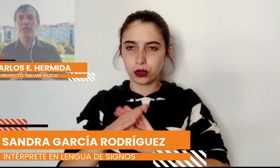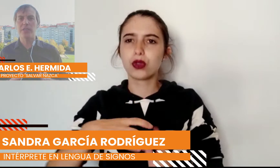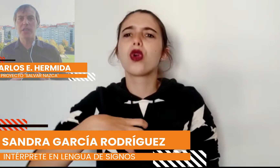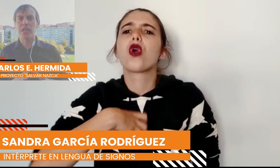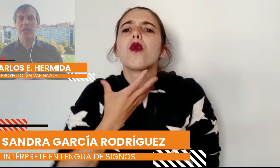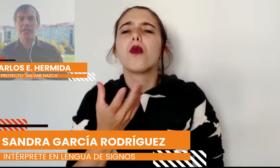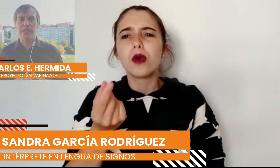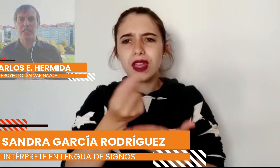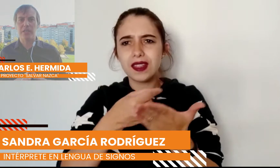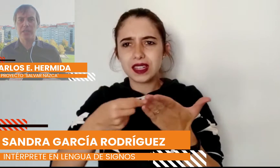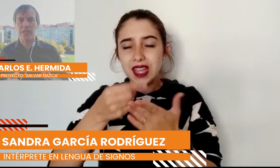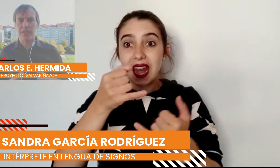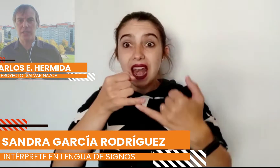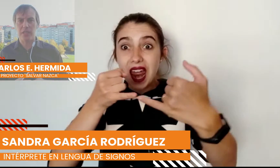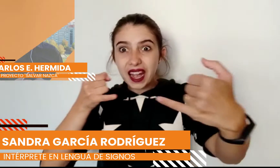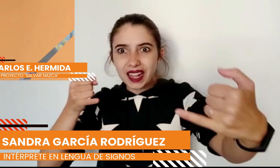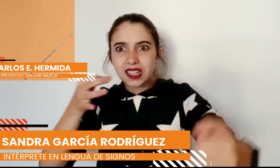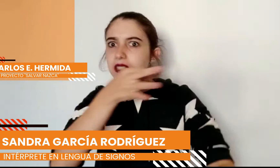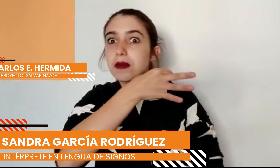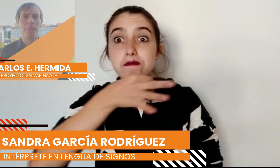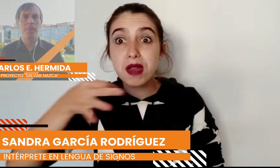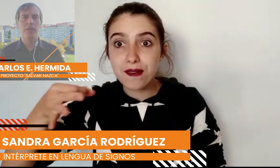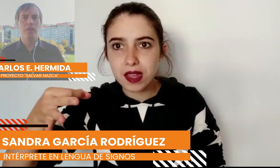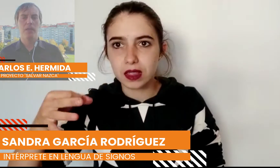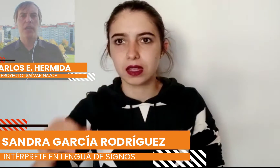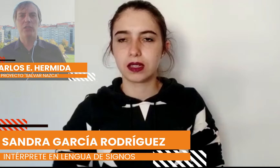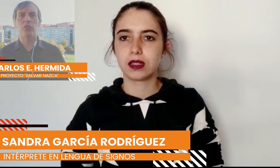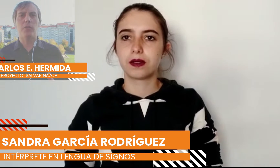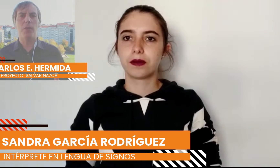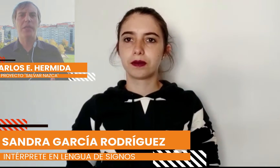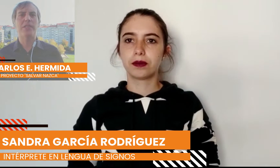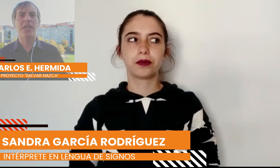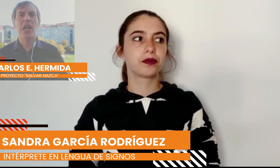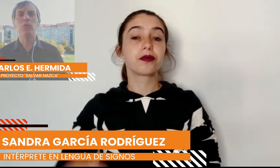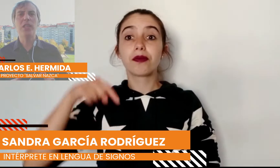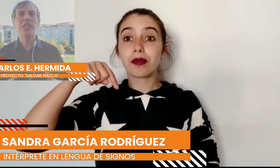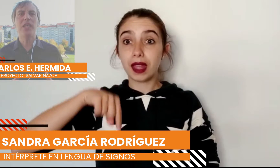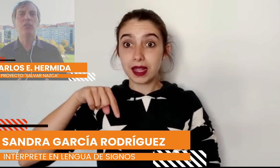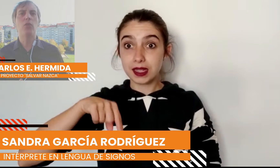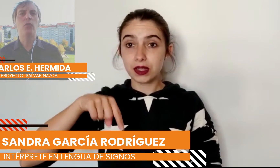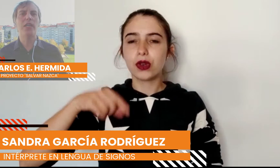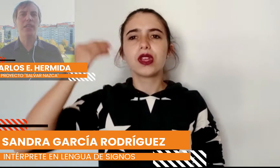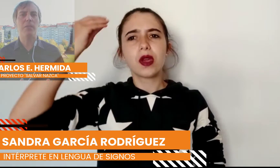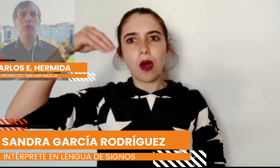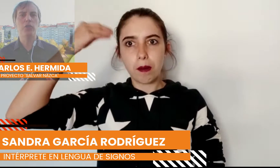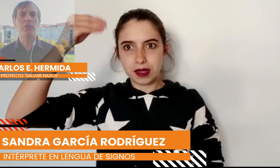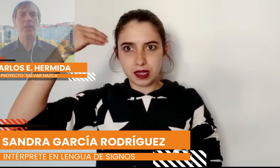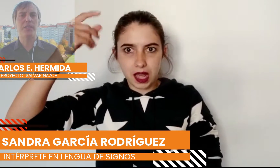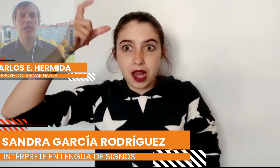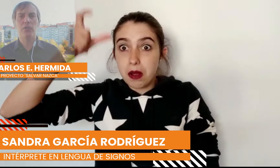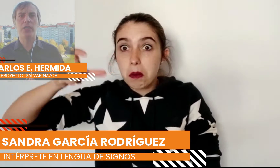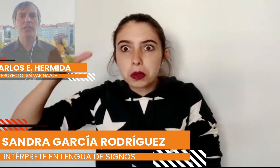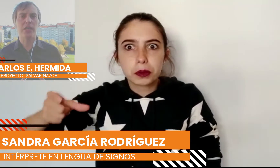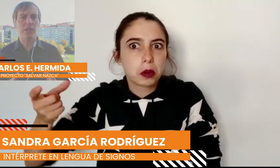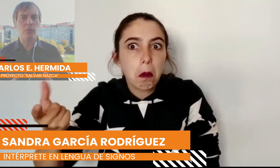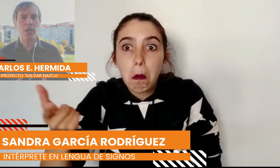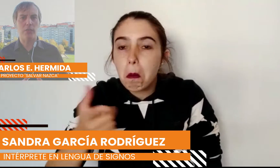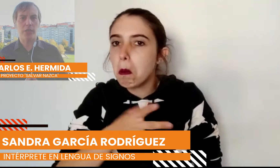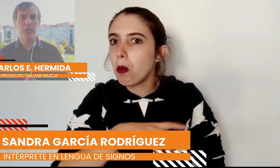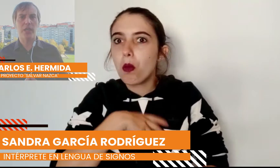diseñar las rectas tan rectas? Esto llevó a pensar auténticas locuras a muchos investigadores y divulgadores de la